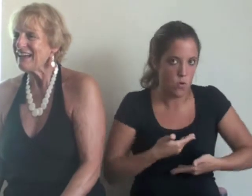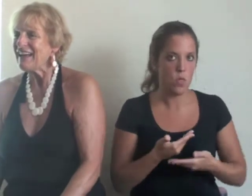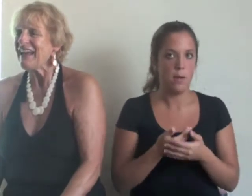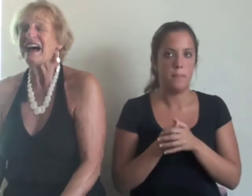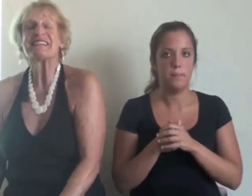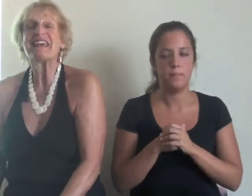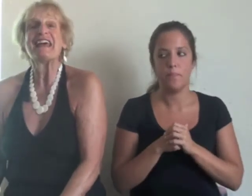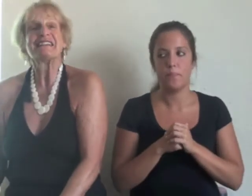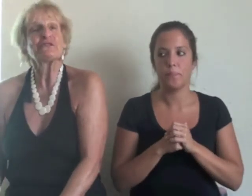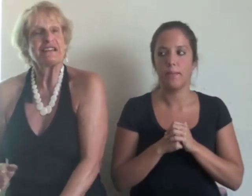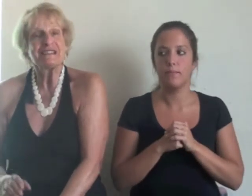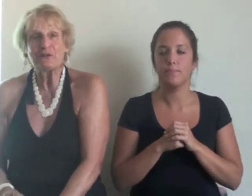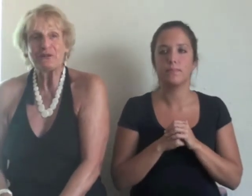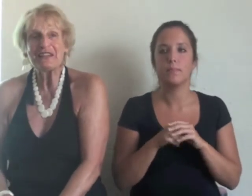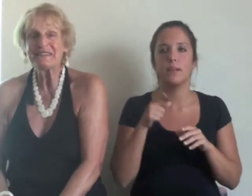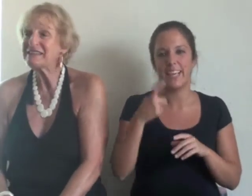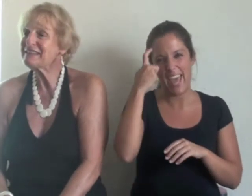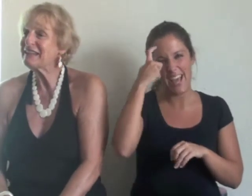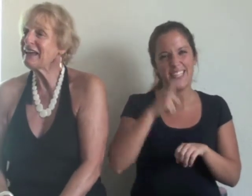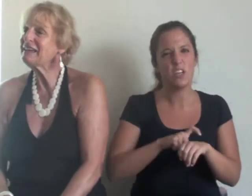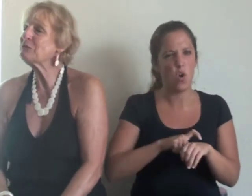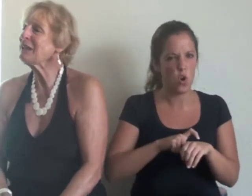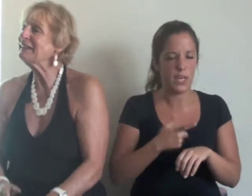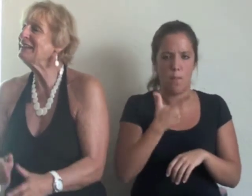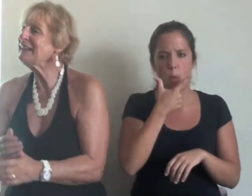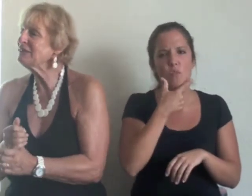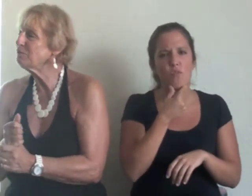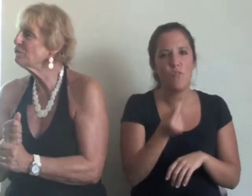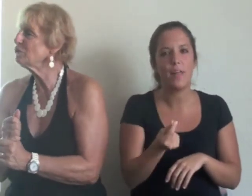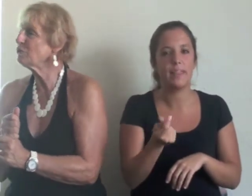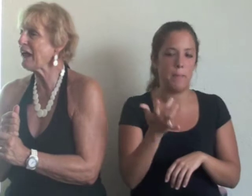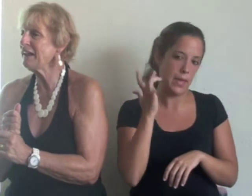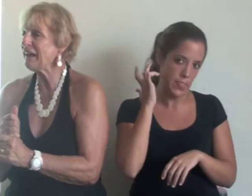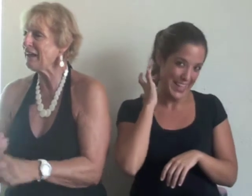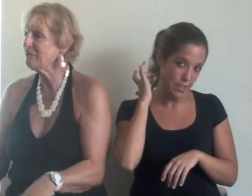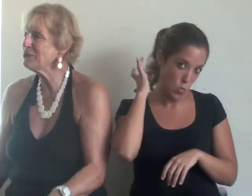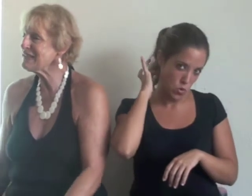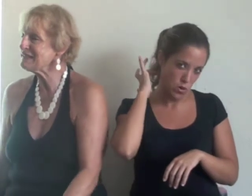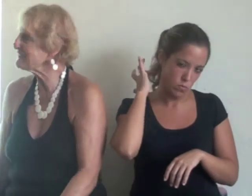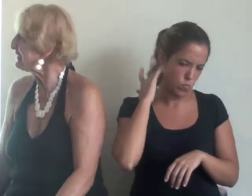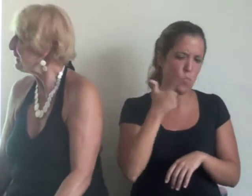Así que es una psicología sencilla, es una antífica cultura muy sencilla,